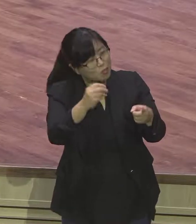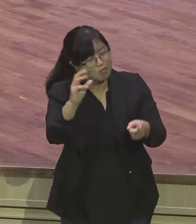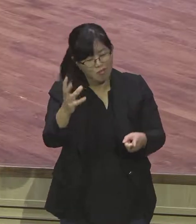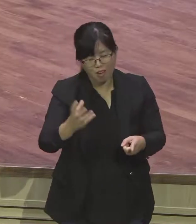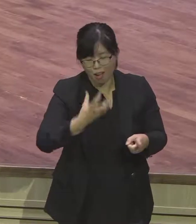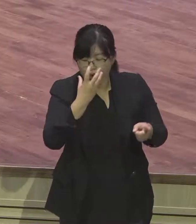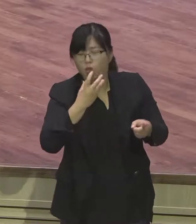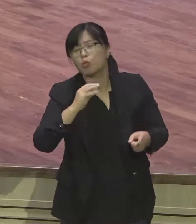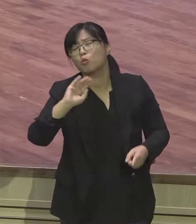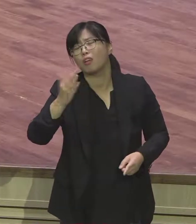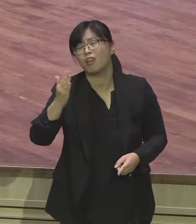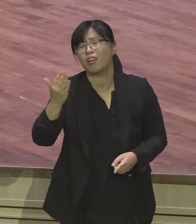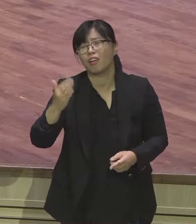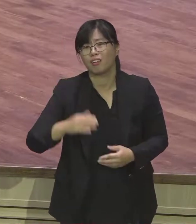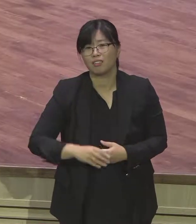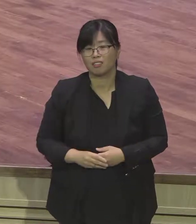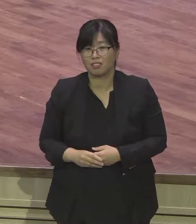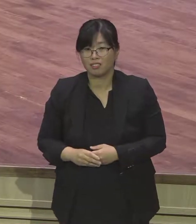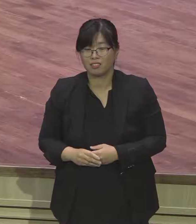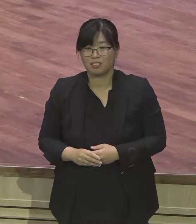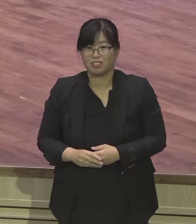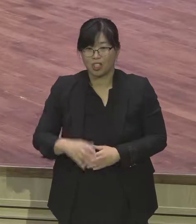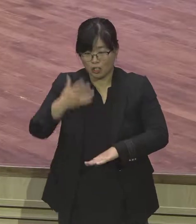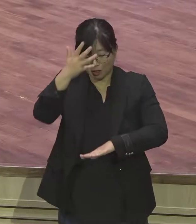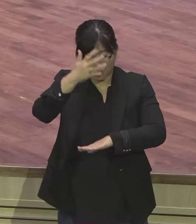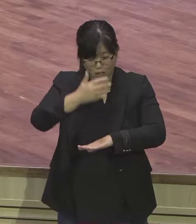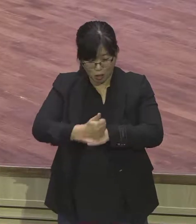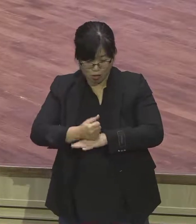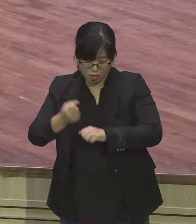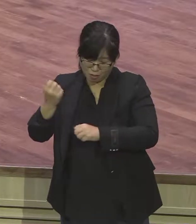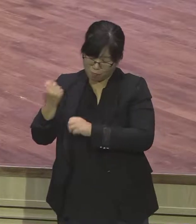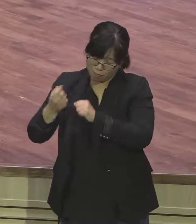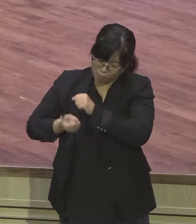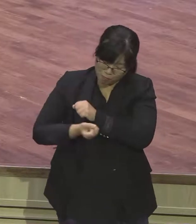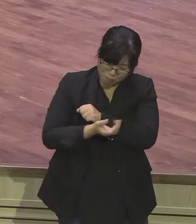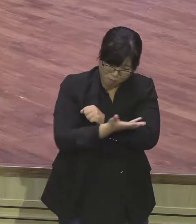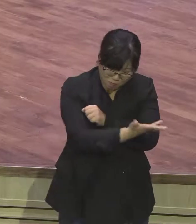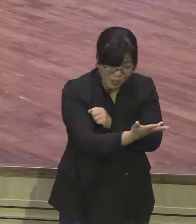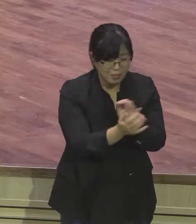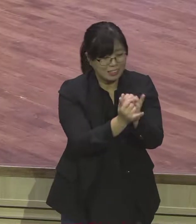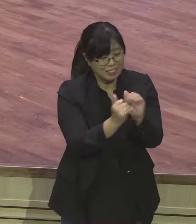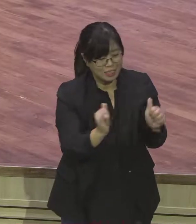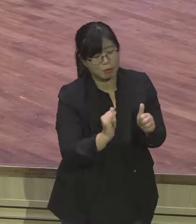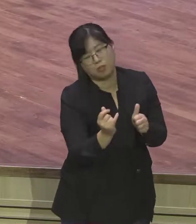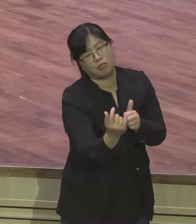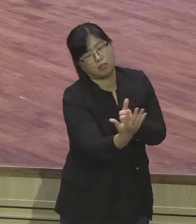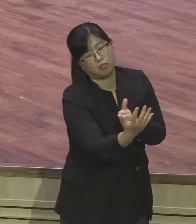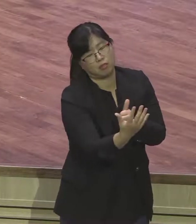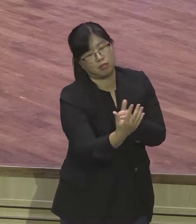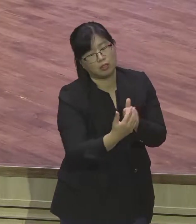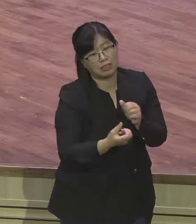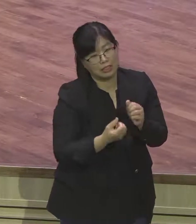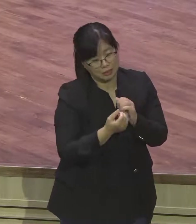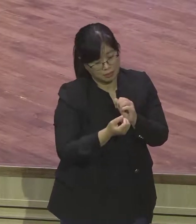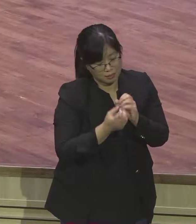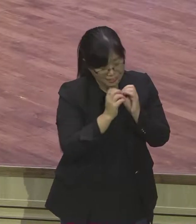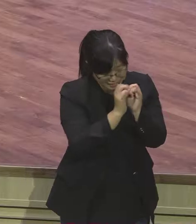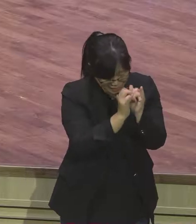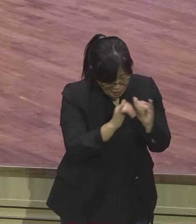몰려오는 것입니다 이렇게 우리 영계의 모든 성도들 전 삶 속에서 하나님의 손에 함께하는